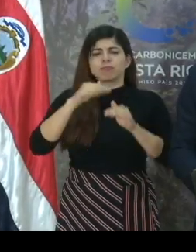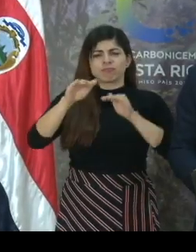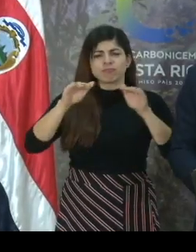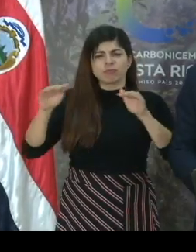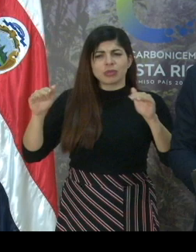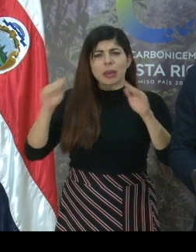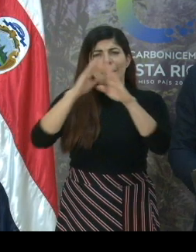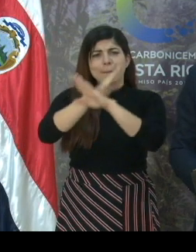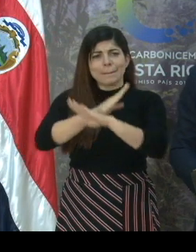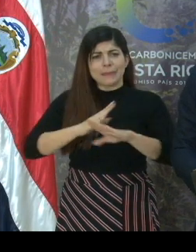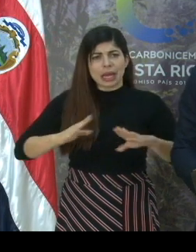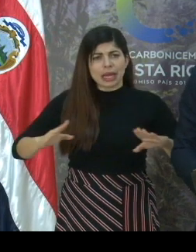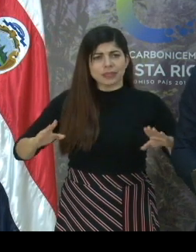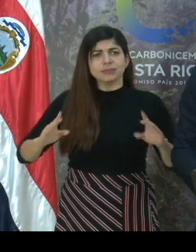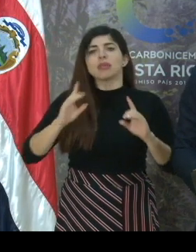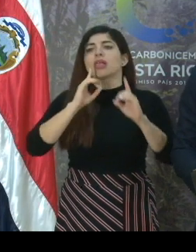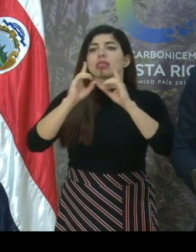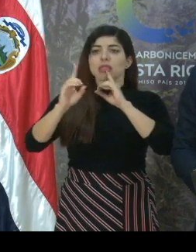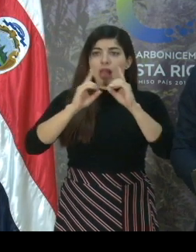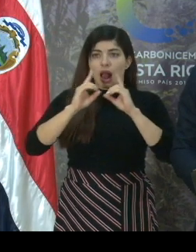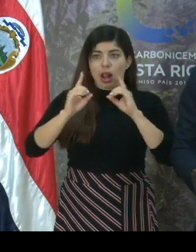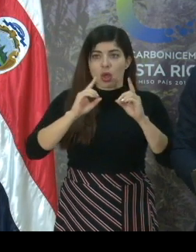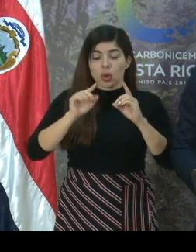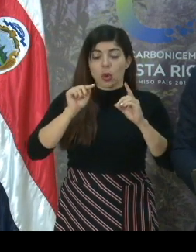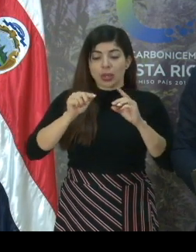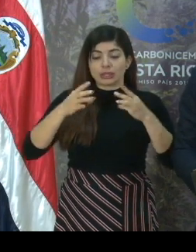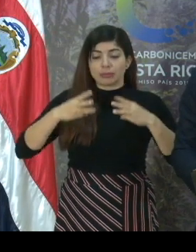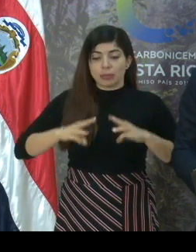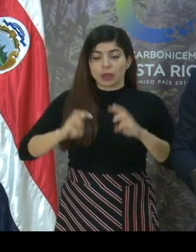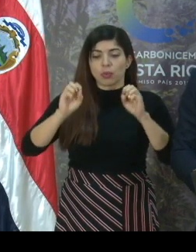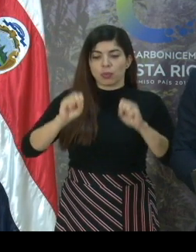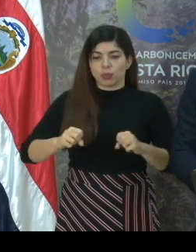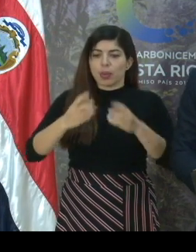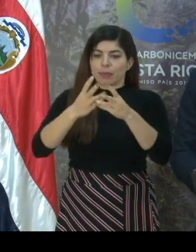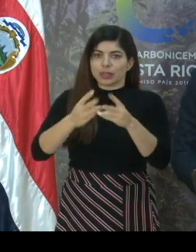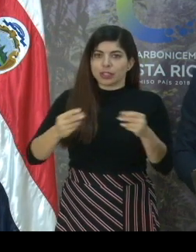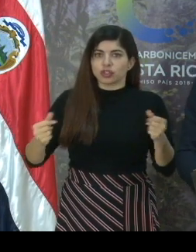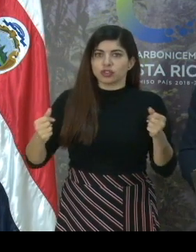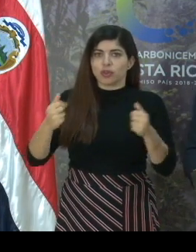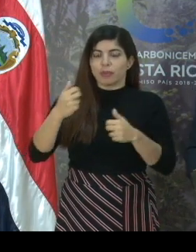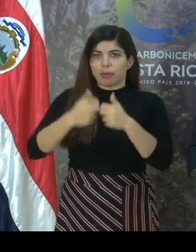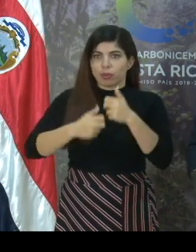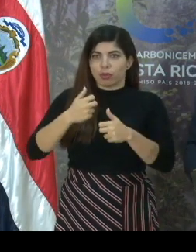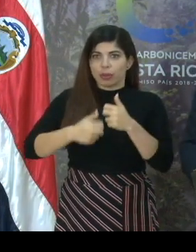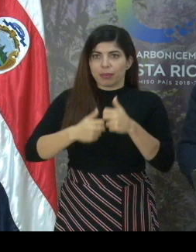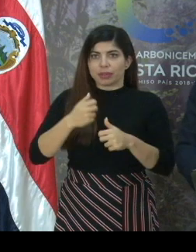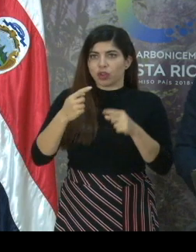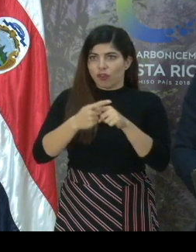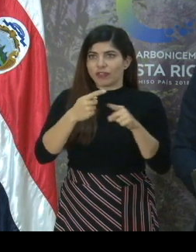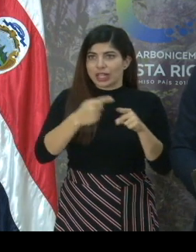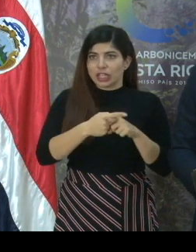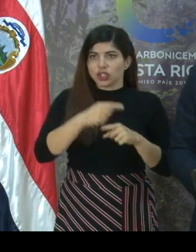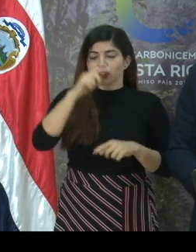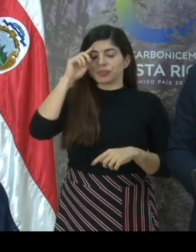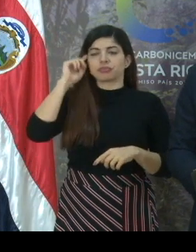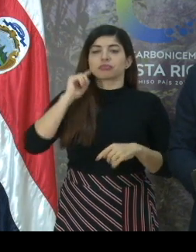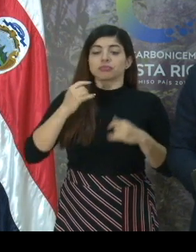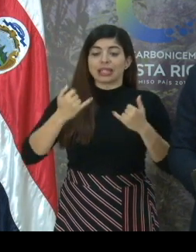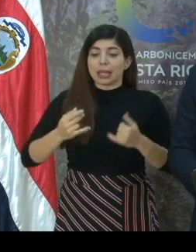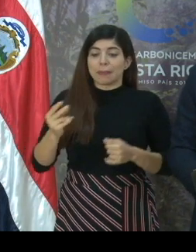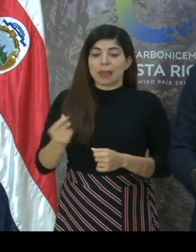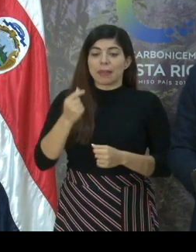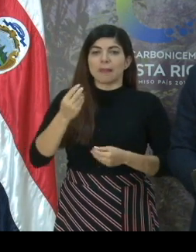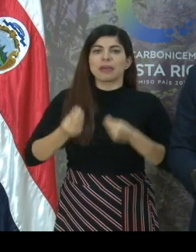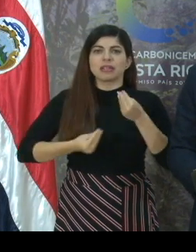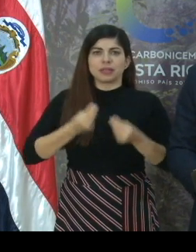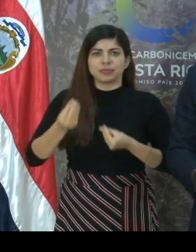y al diálogo como mecanismo para resolver los conflictos. Como acciones inmediatas